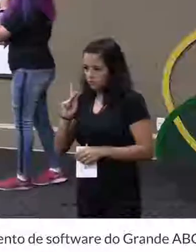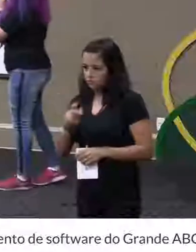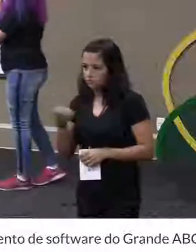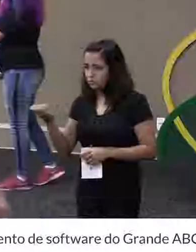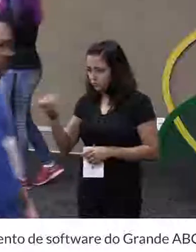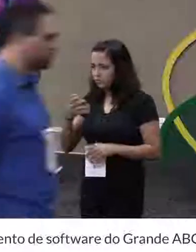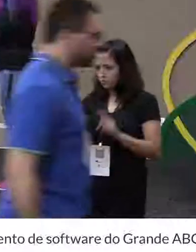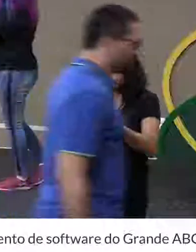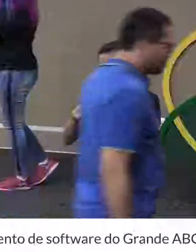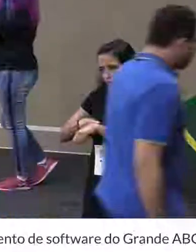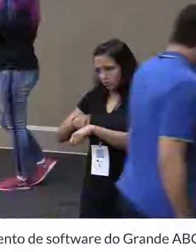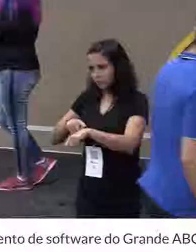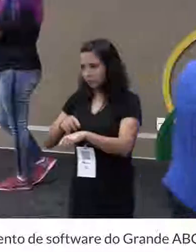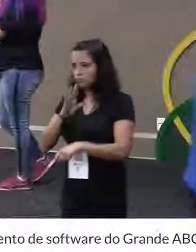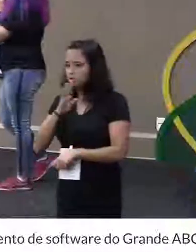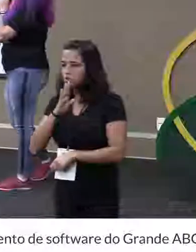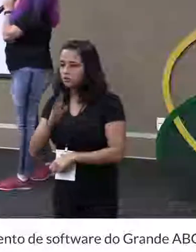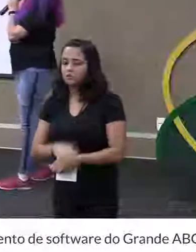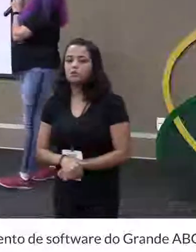coisa nova.